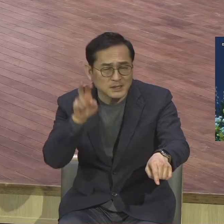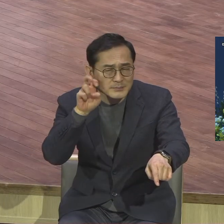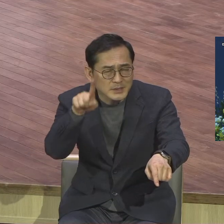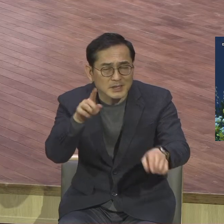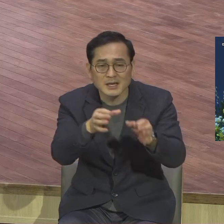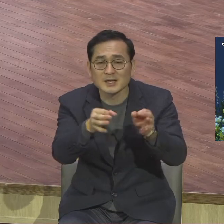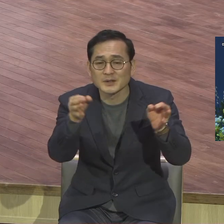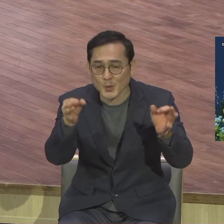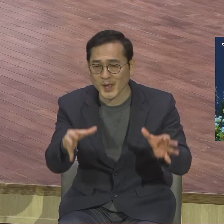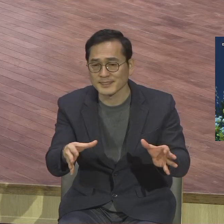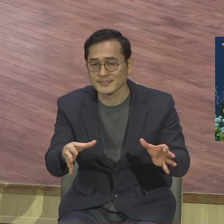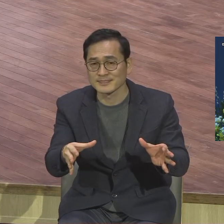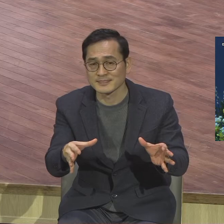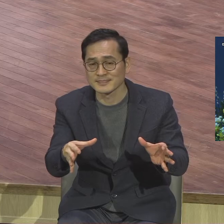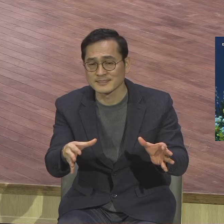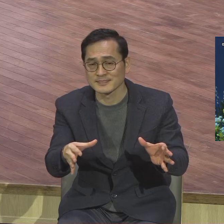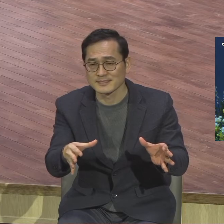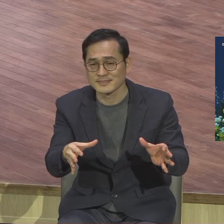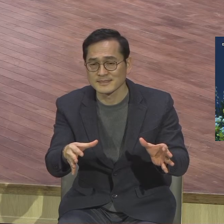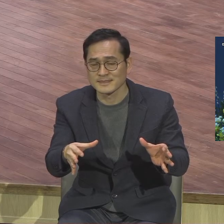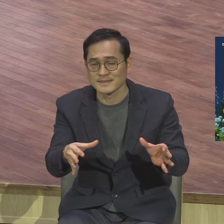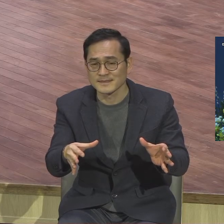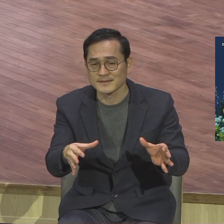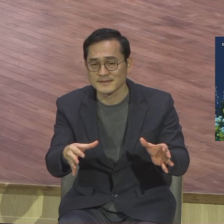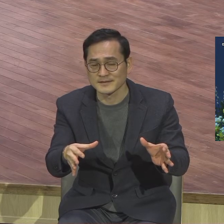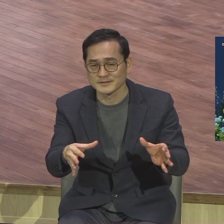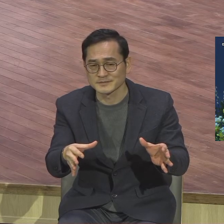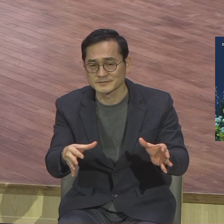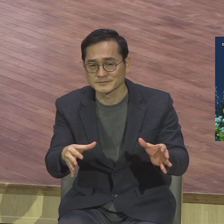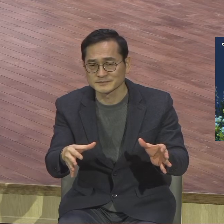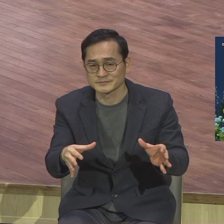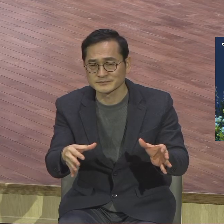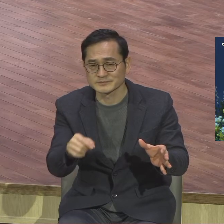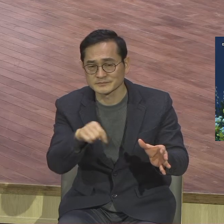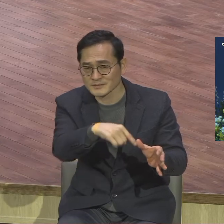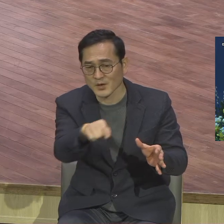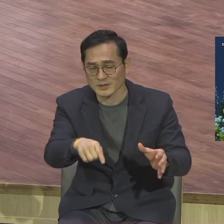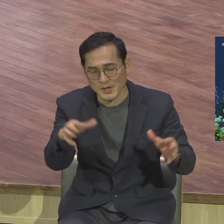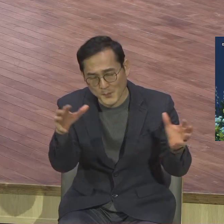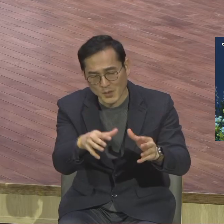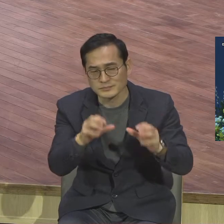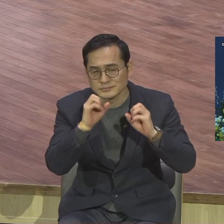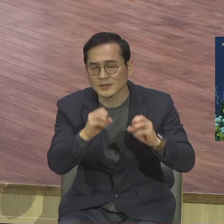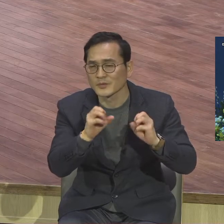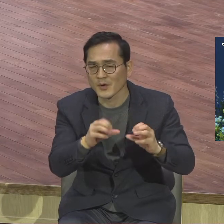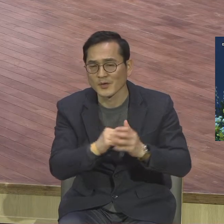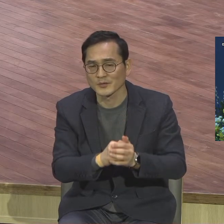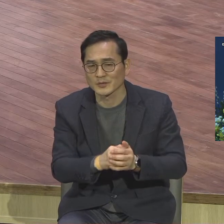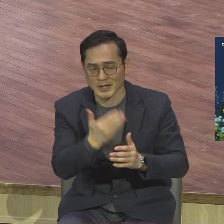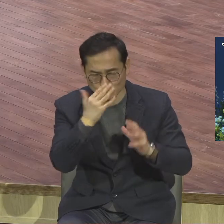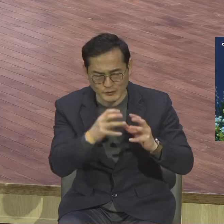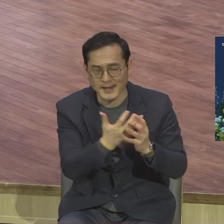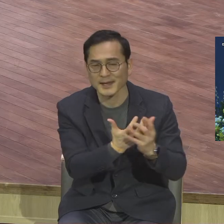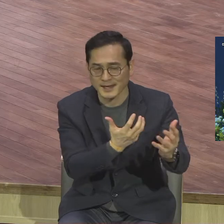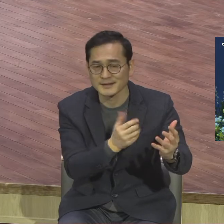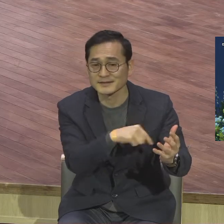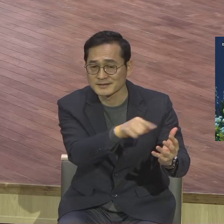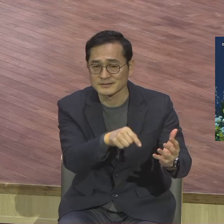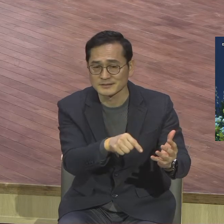3분에 걸쳐서 캠프를 한 것입니다 유대 해당에 들어가서 보금을 증가하고 또 그렇게